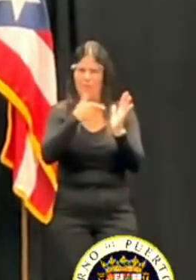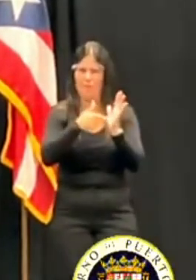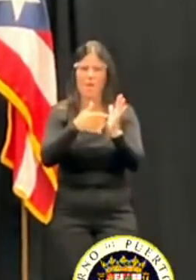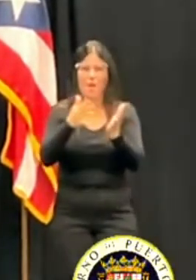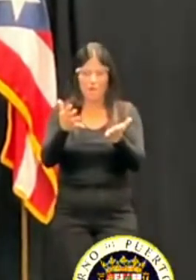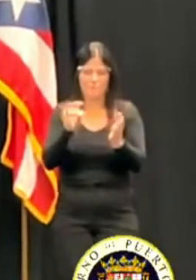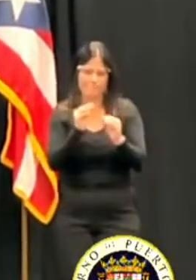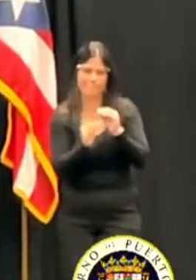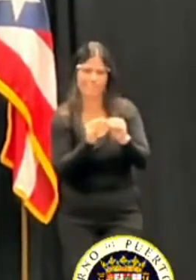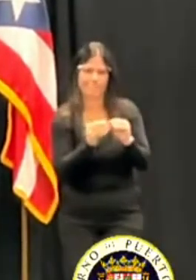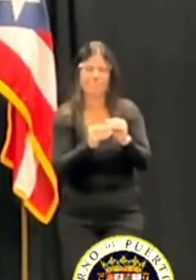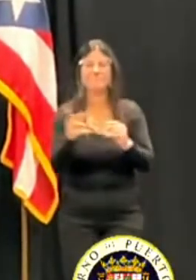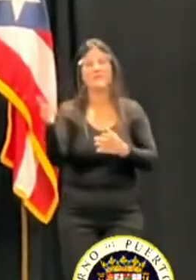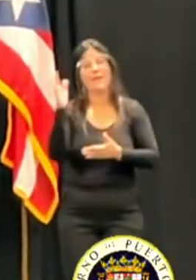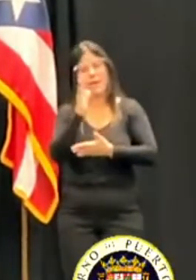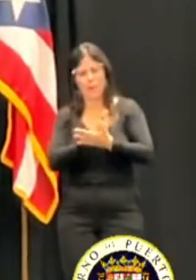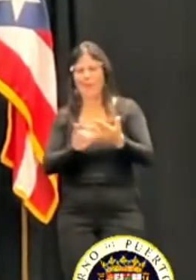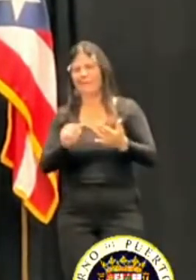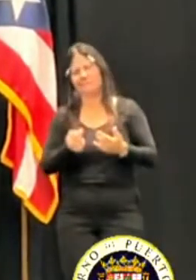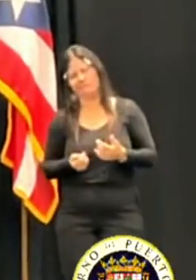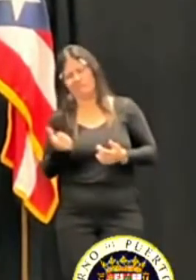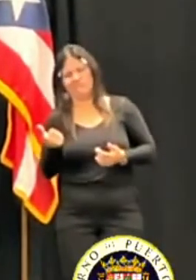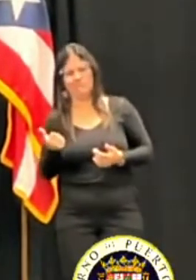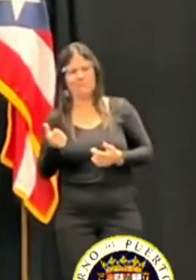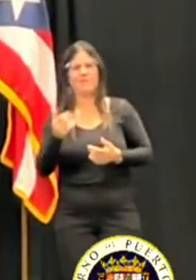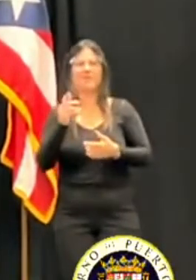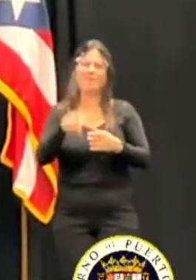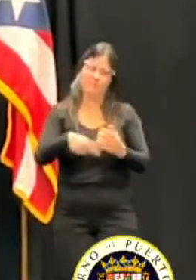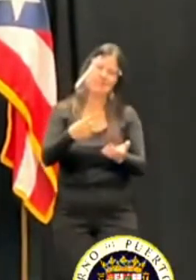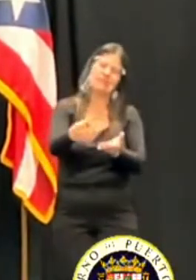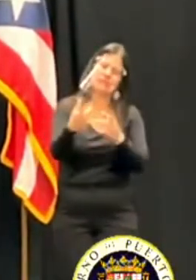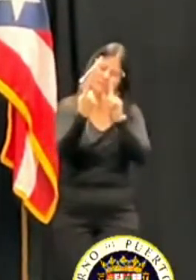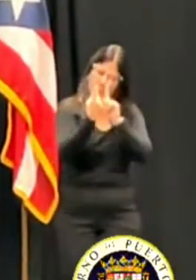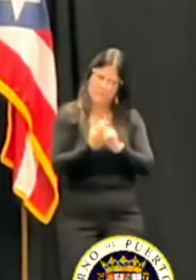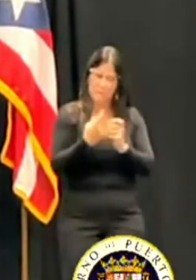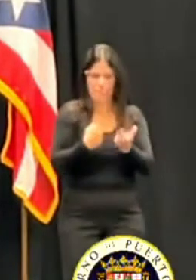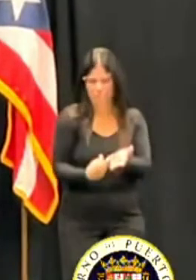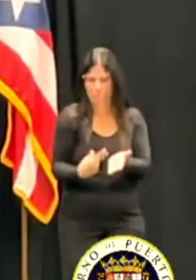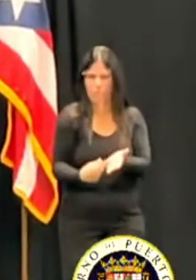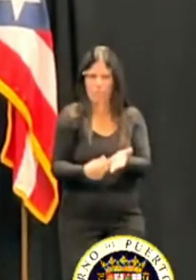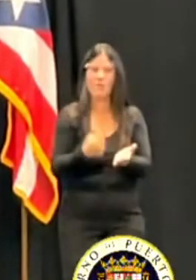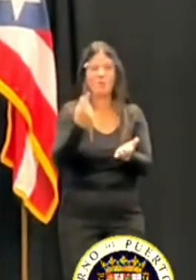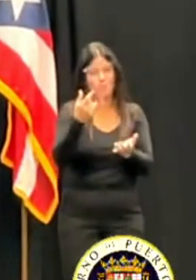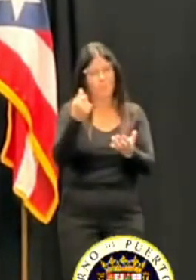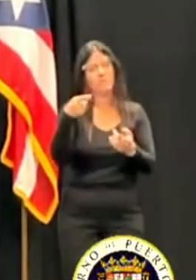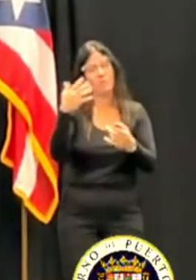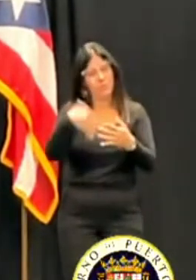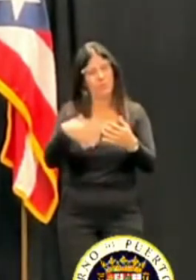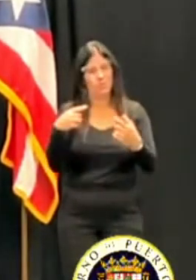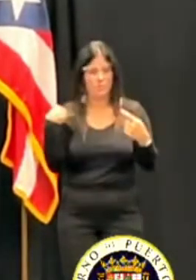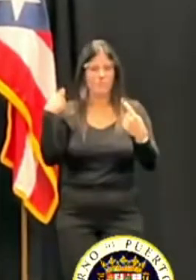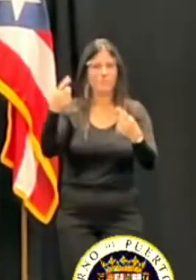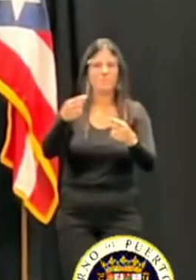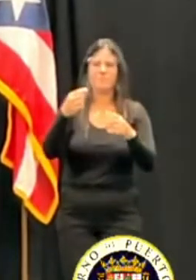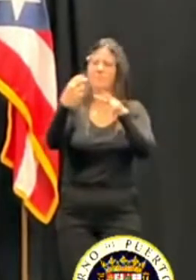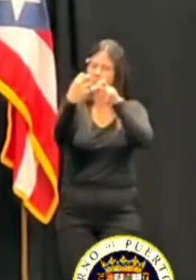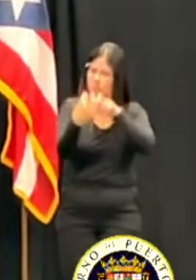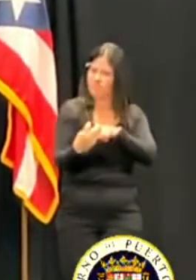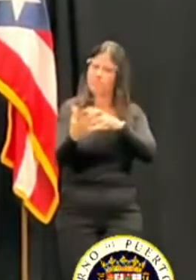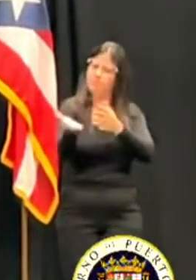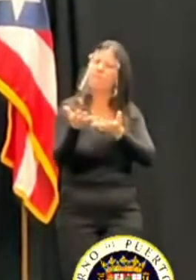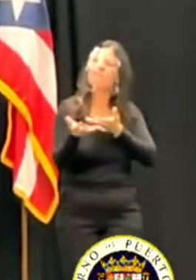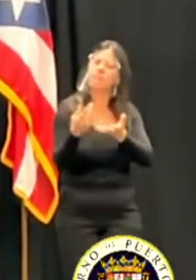pueden ser eliminados, se discuten, yo me consta que la oficina se reúne con los funcionarios, con los alcaldes, se reúne con